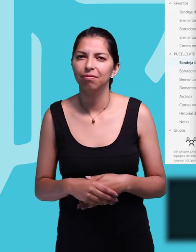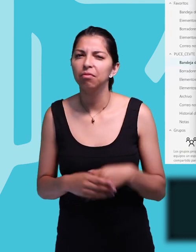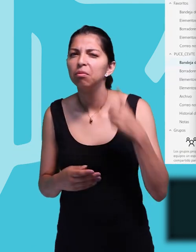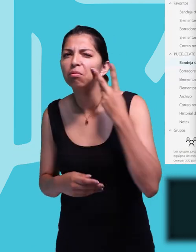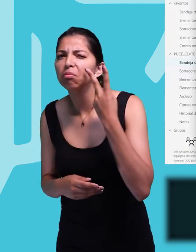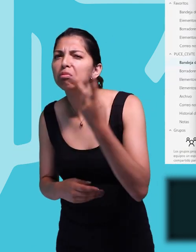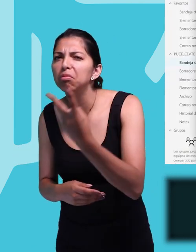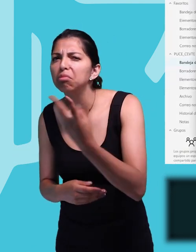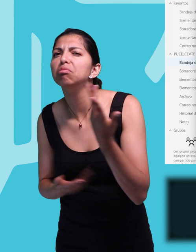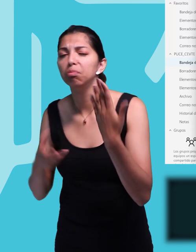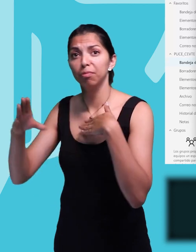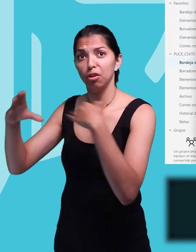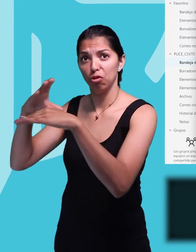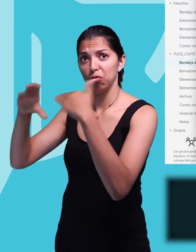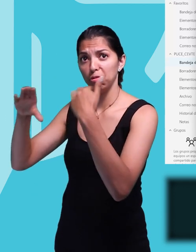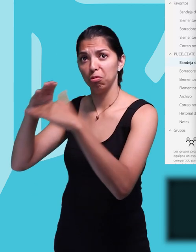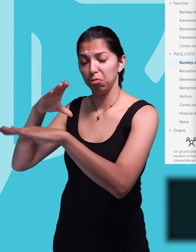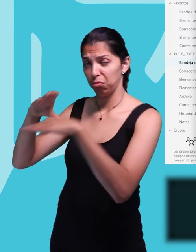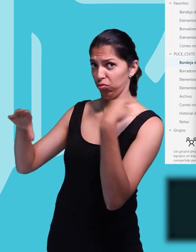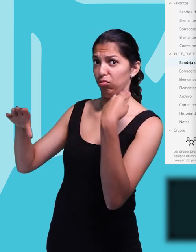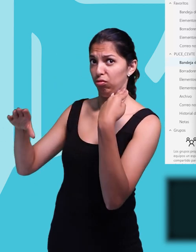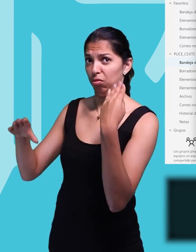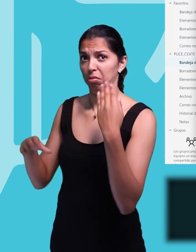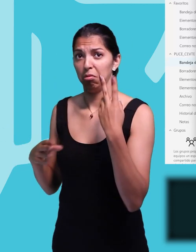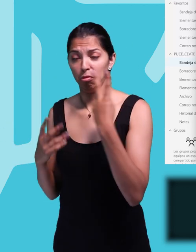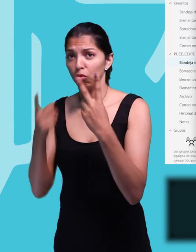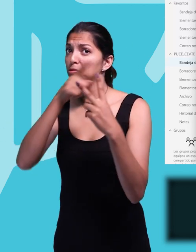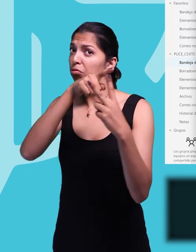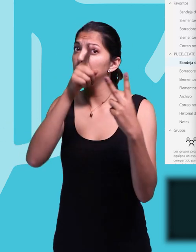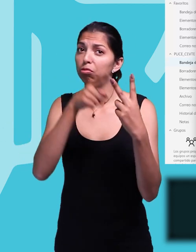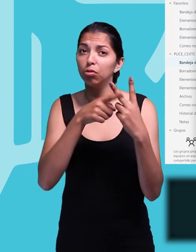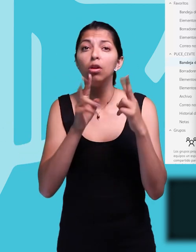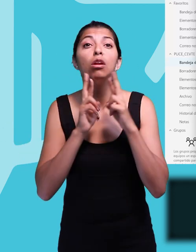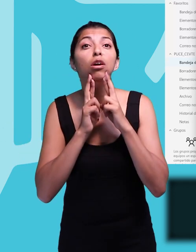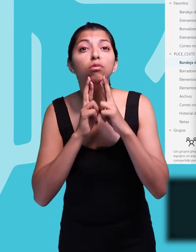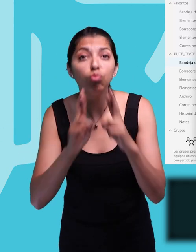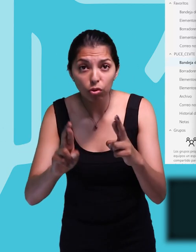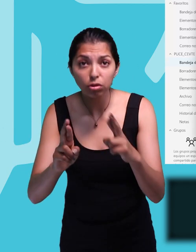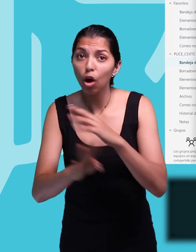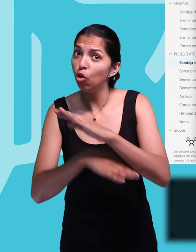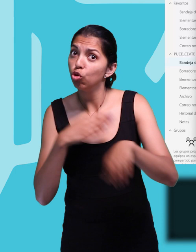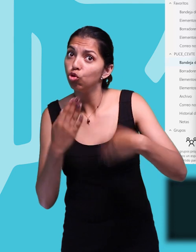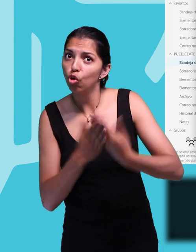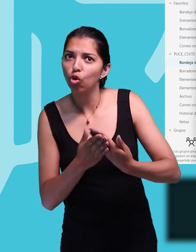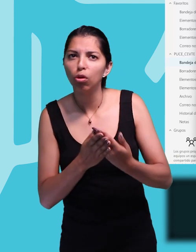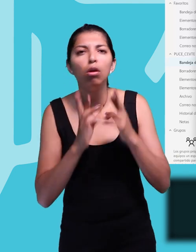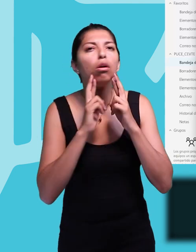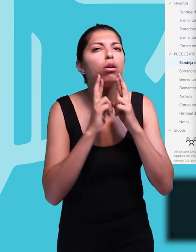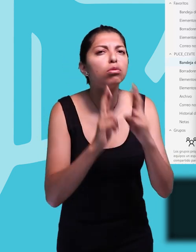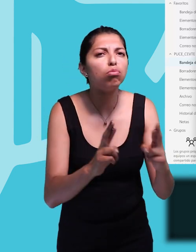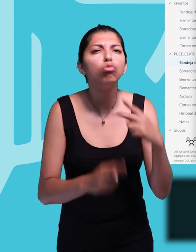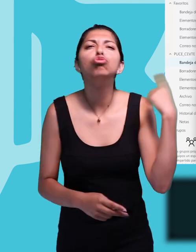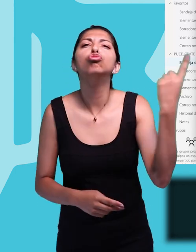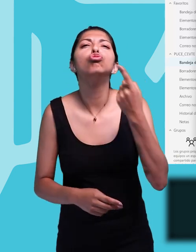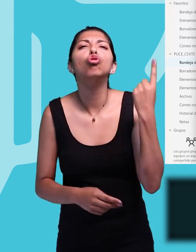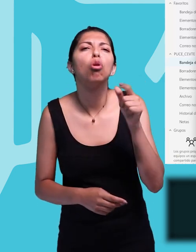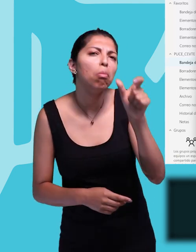Damos doble clic en el mensaje que recibimos. Por ejemplo, aquí tenemos la opción de responder a todos los destinatarios. Responder únicamente al